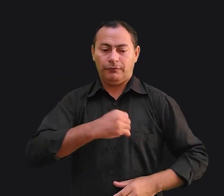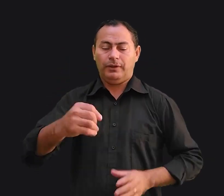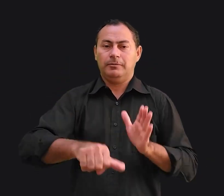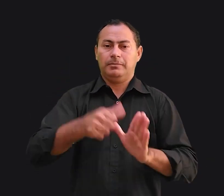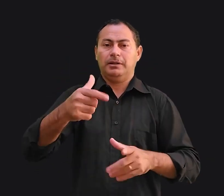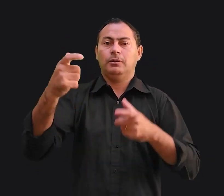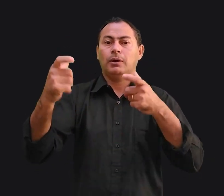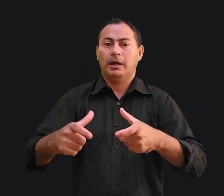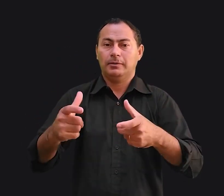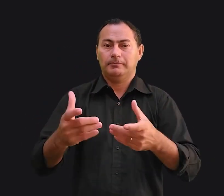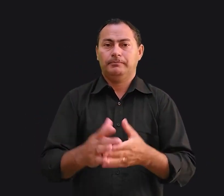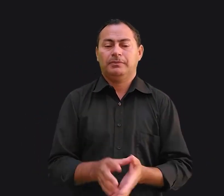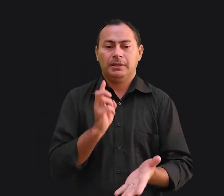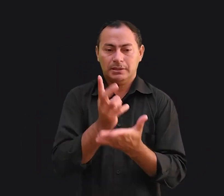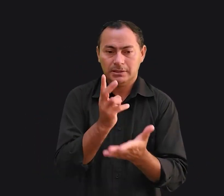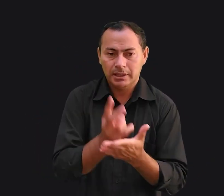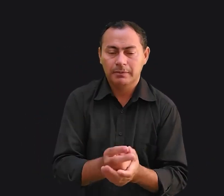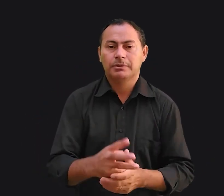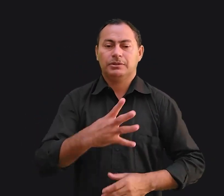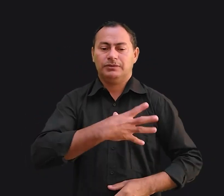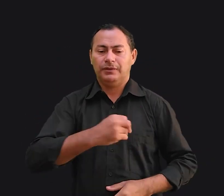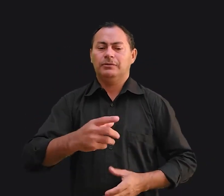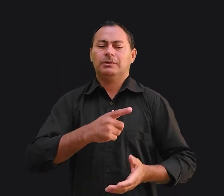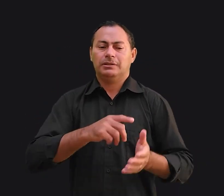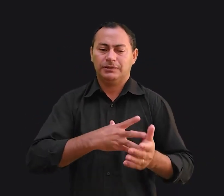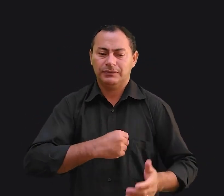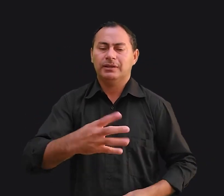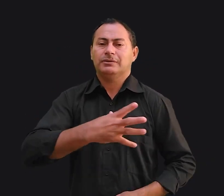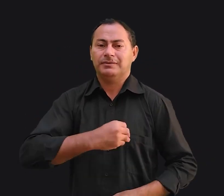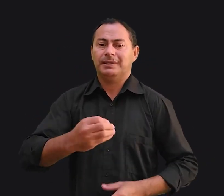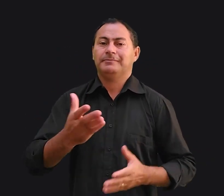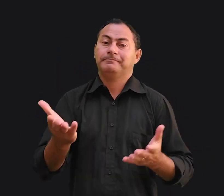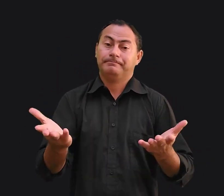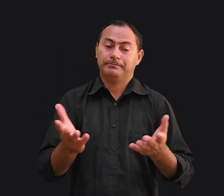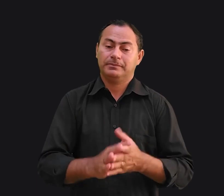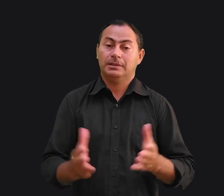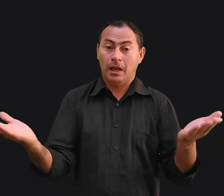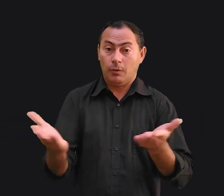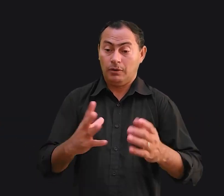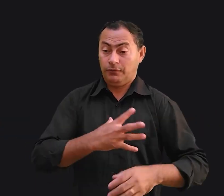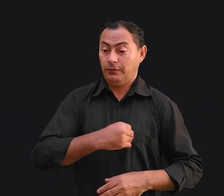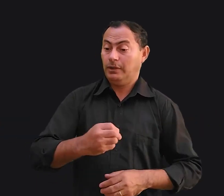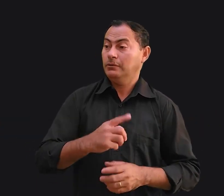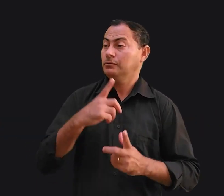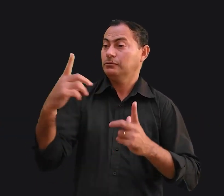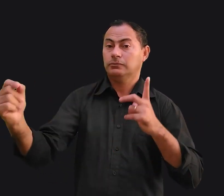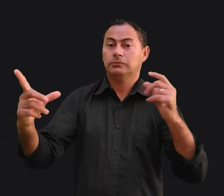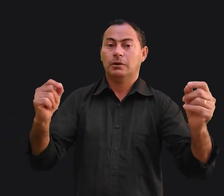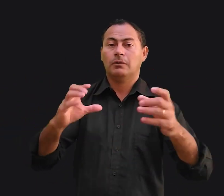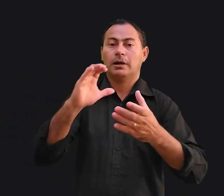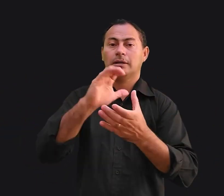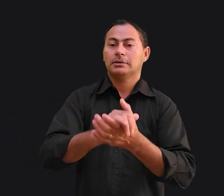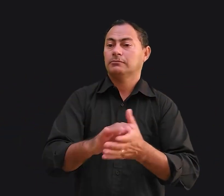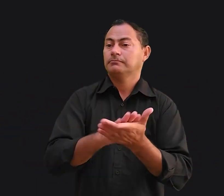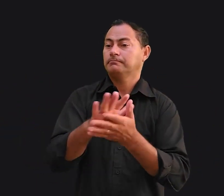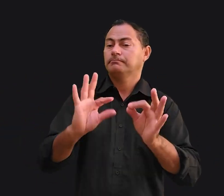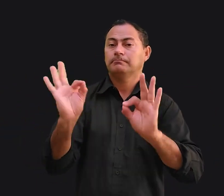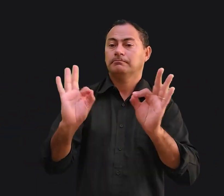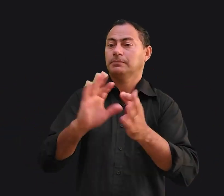em primeiro lugar. Sempre foram os filhos, os filhos e os filhos. E agora que os filhos se foram, o casal não tem mais um